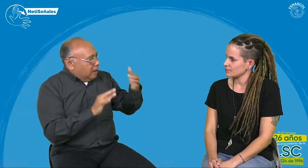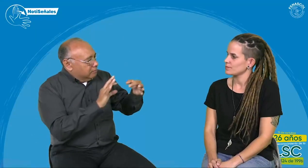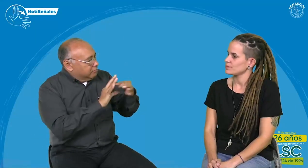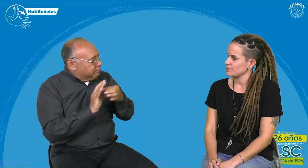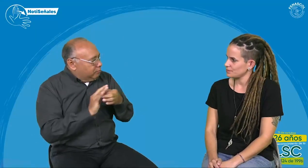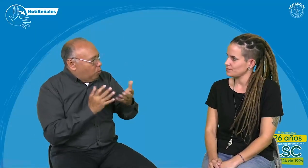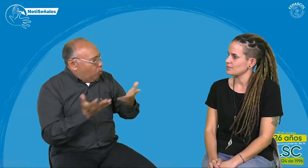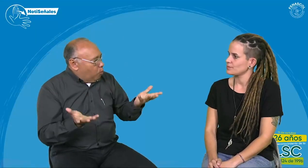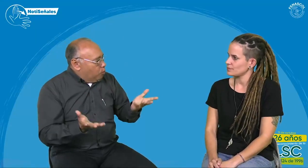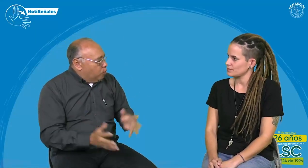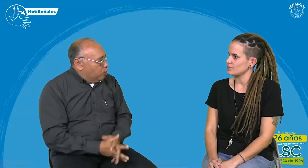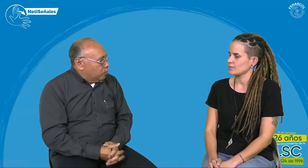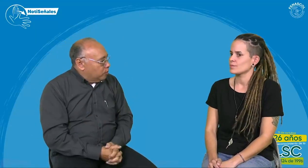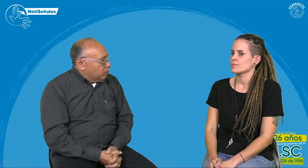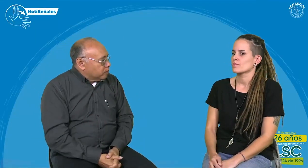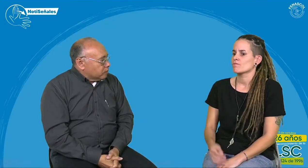¿Cómo trabajan ustedes de la mano con la Academia?